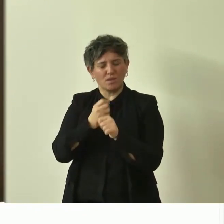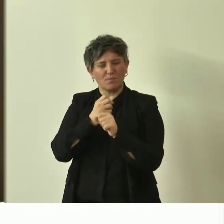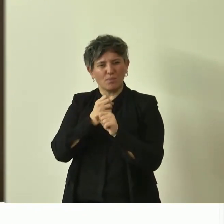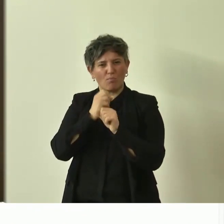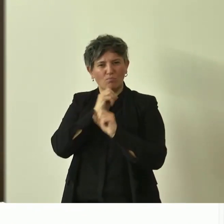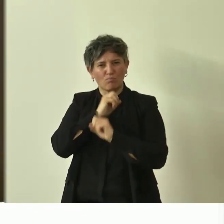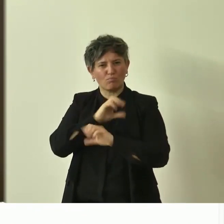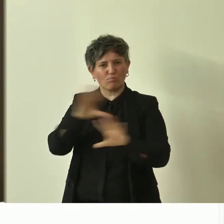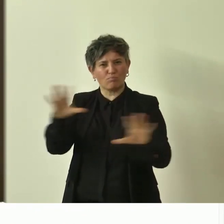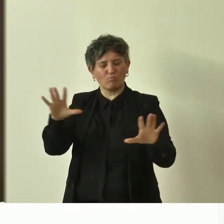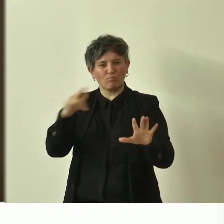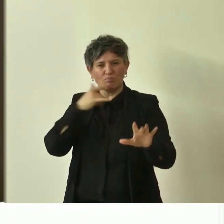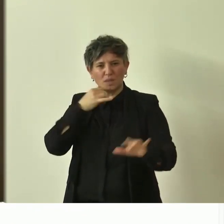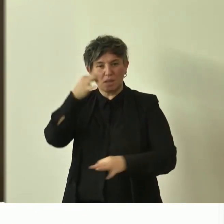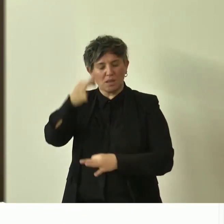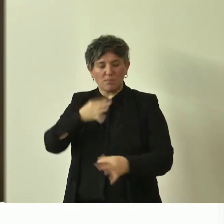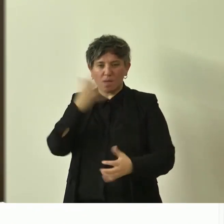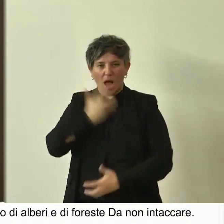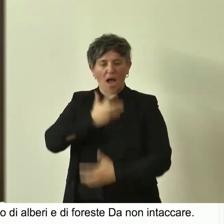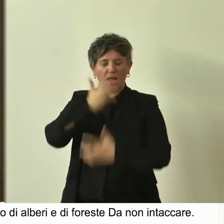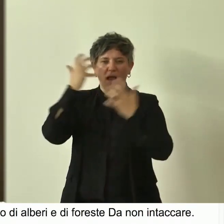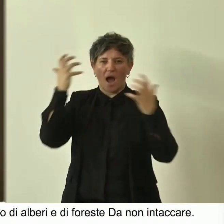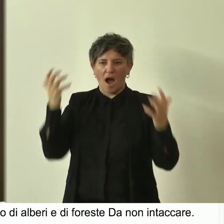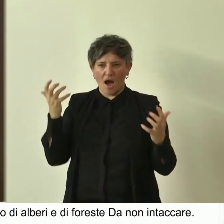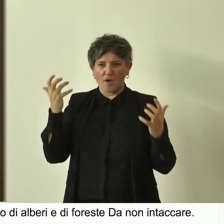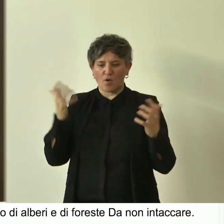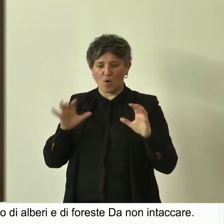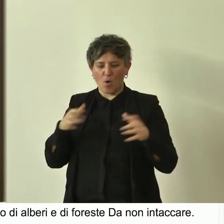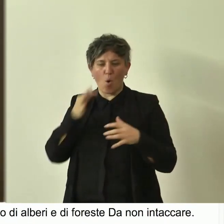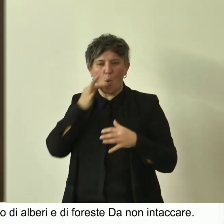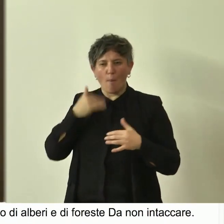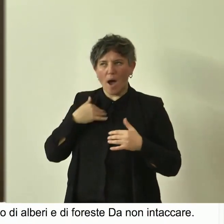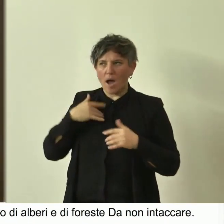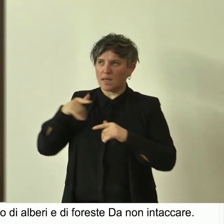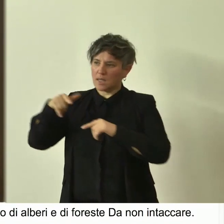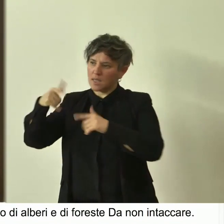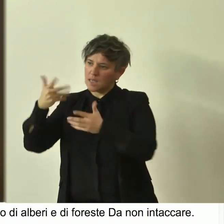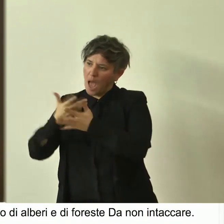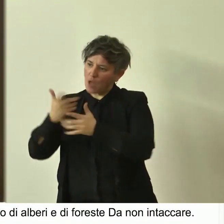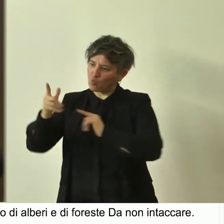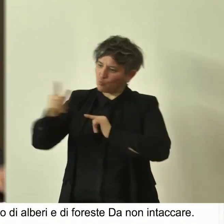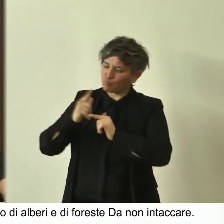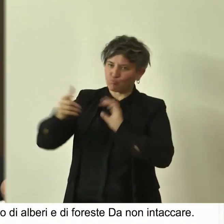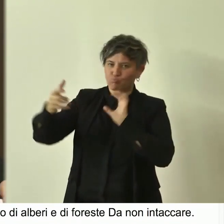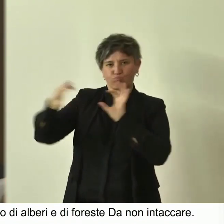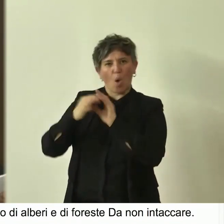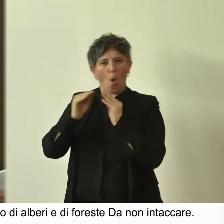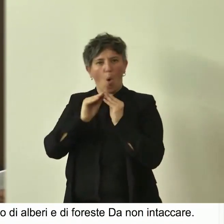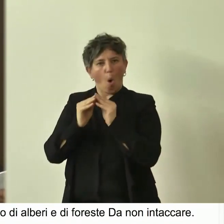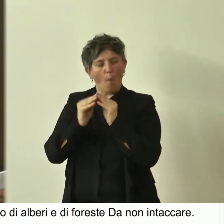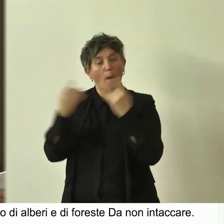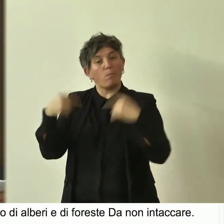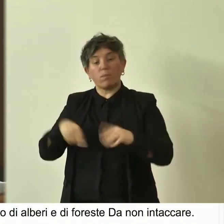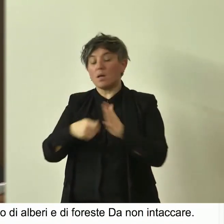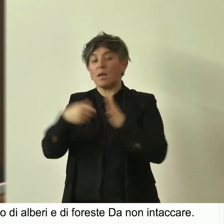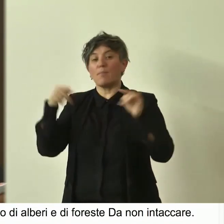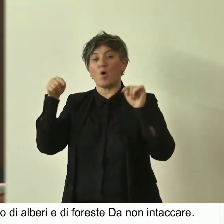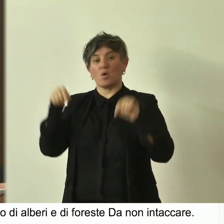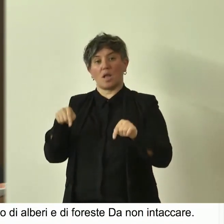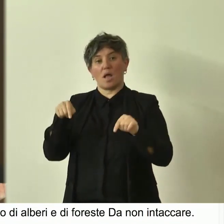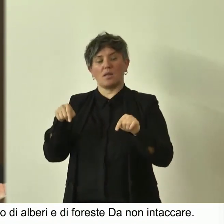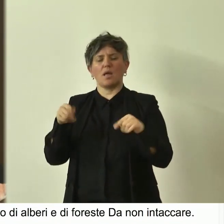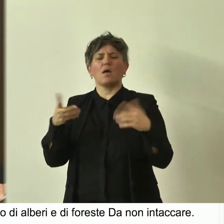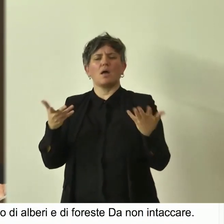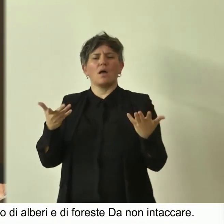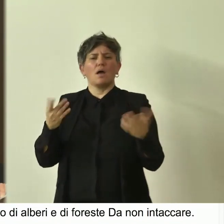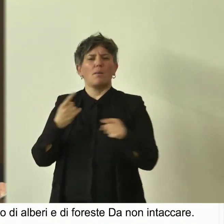molto sinistra sulla nostra, sul rapporto tra civiltà e natura, perché di questo si tratta sostanzialmente. È l'Epopea di